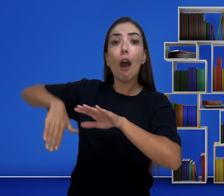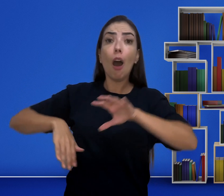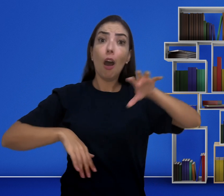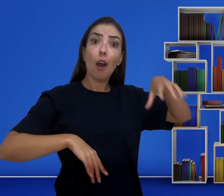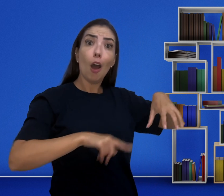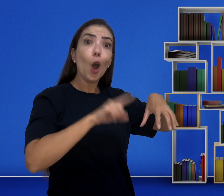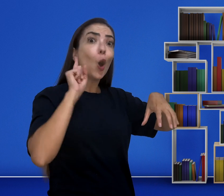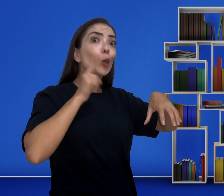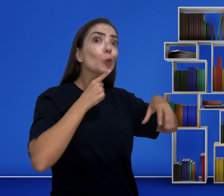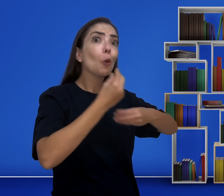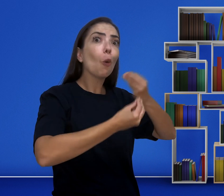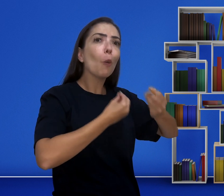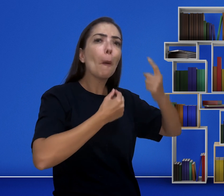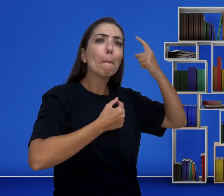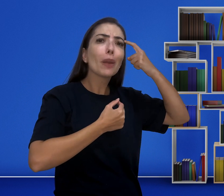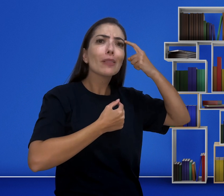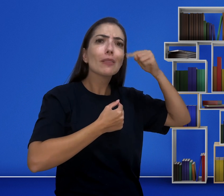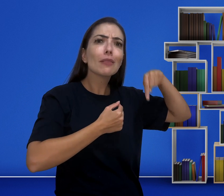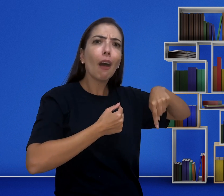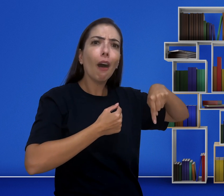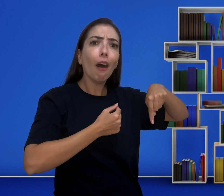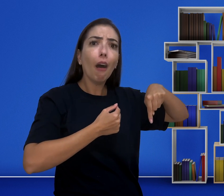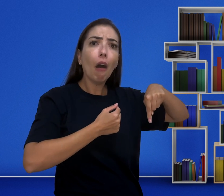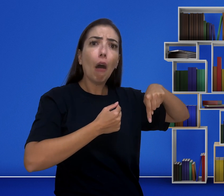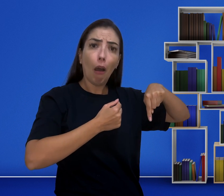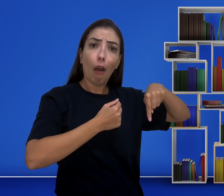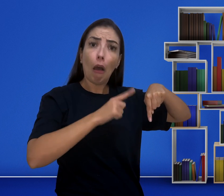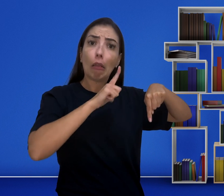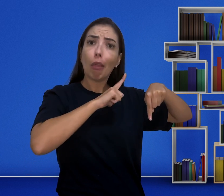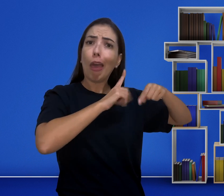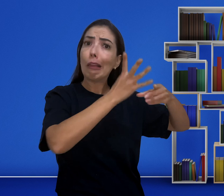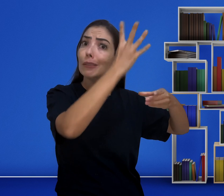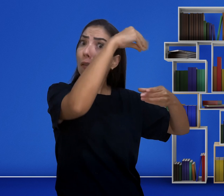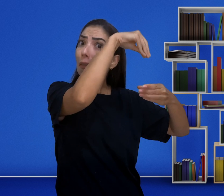o surdo, pensa a partir do visual.